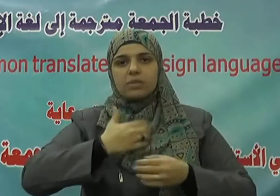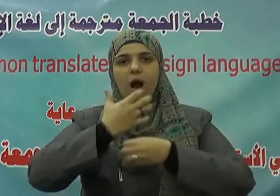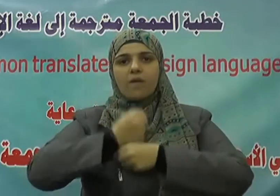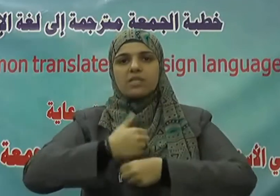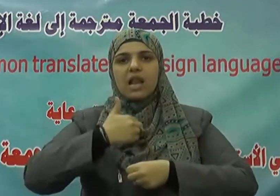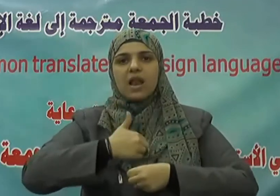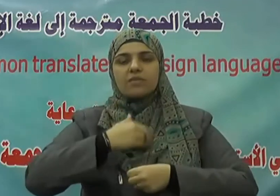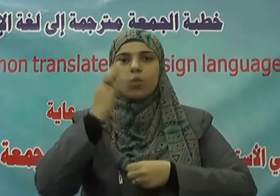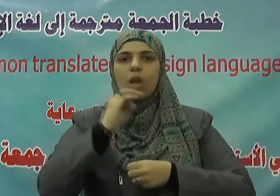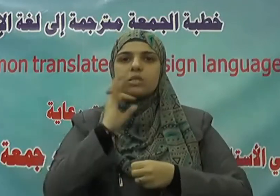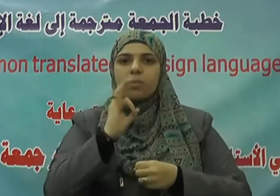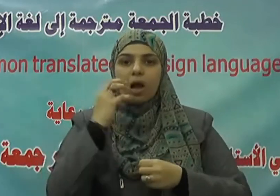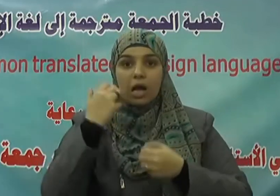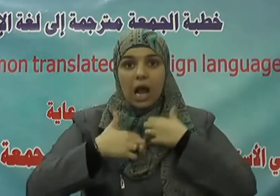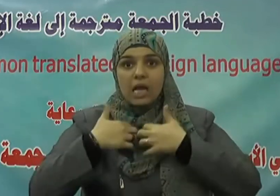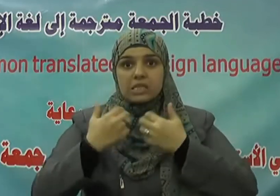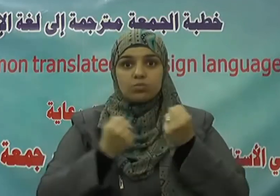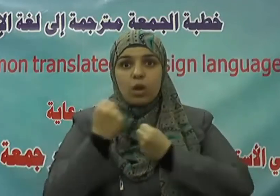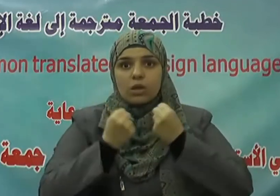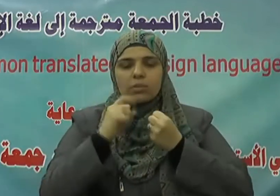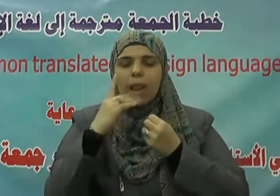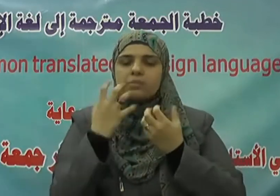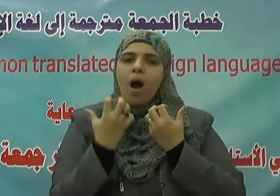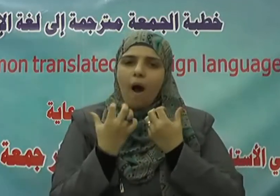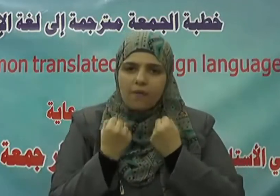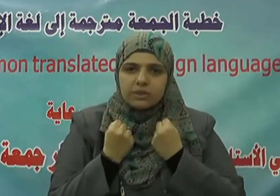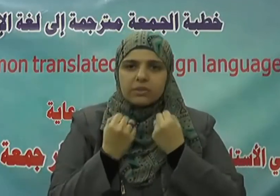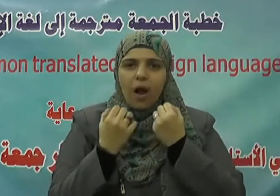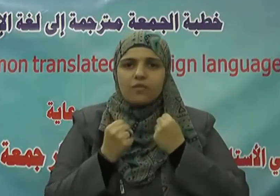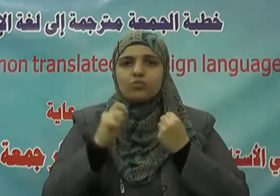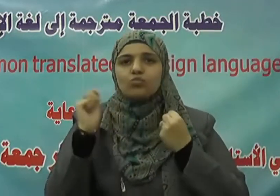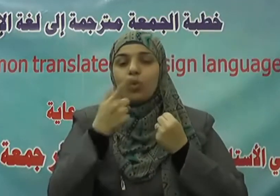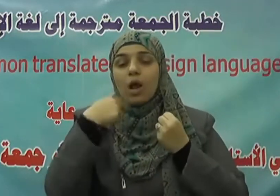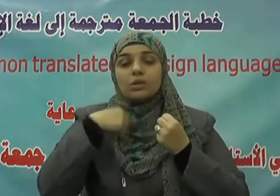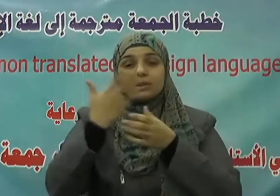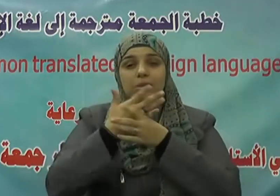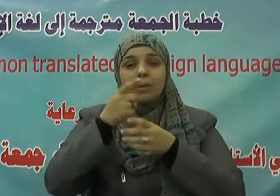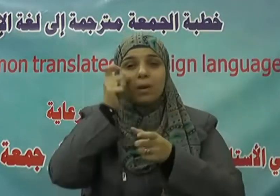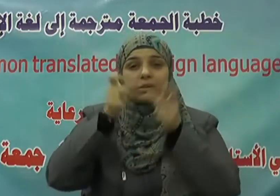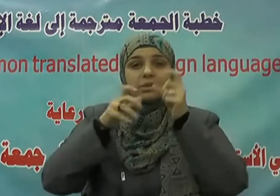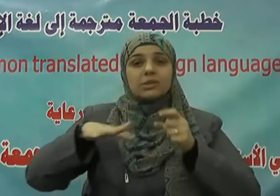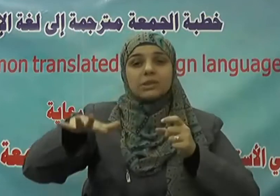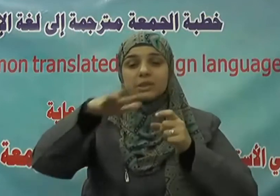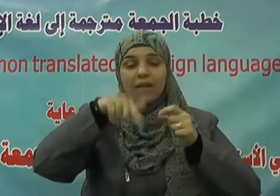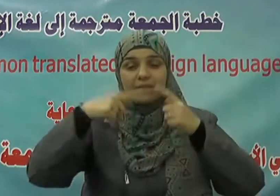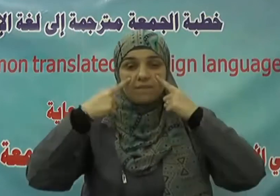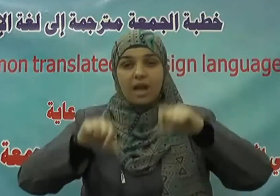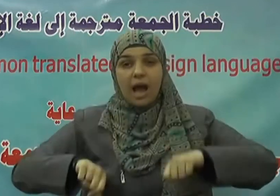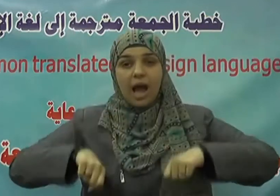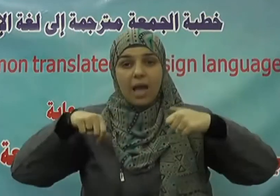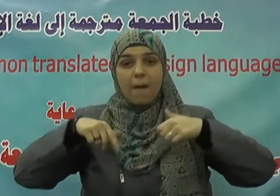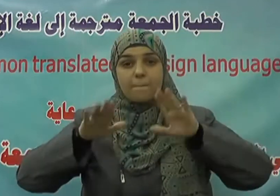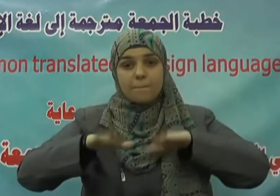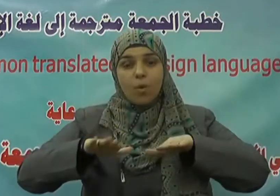وكظم الغيظ فمعلوم أن الإنسان في هذه الحياة لا